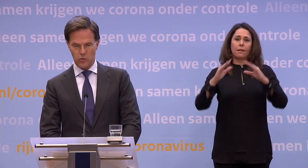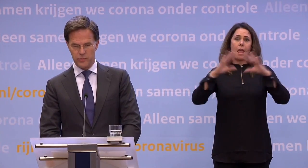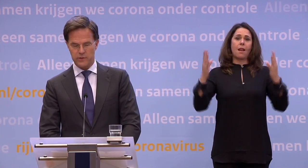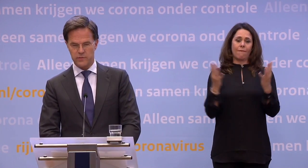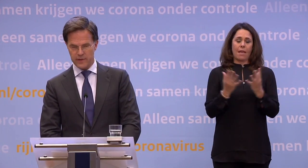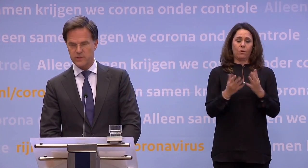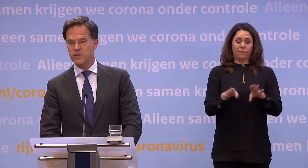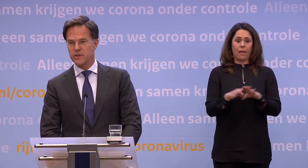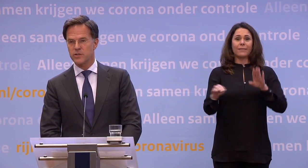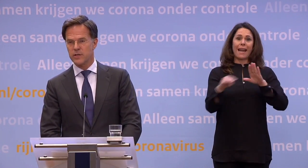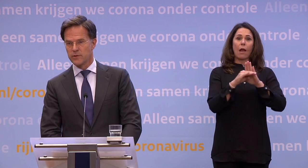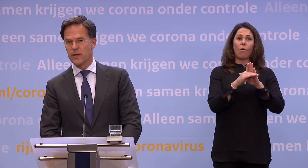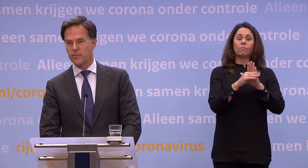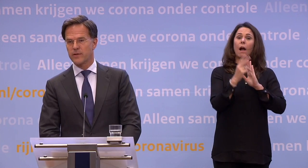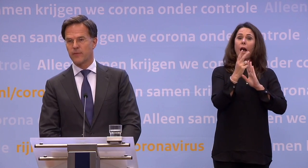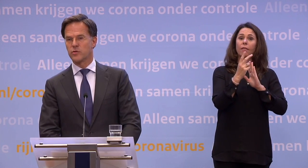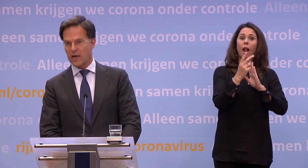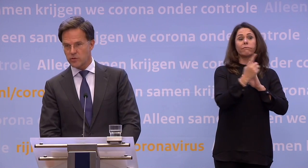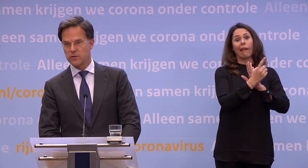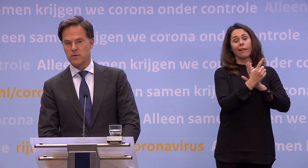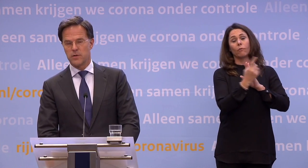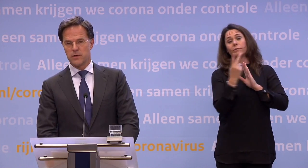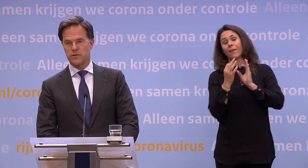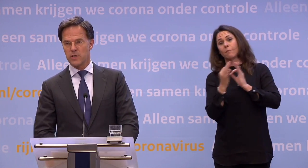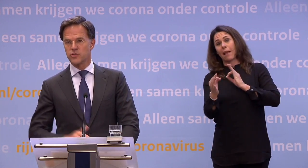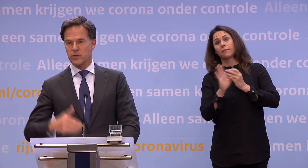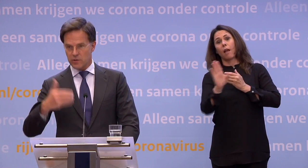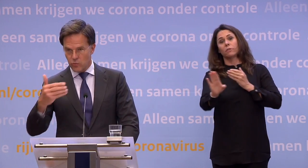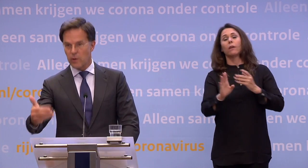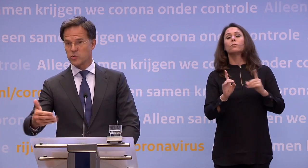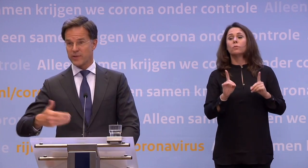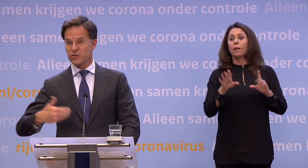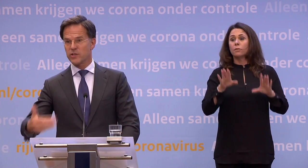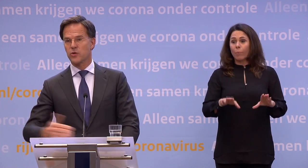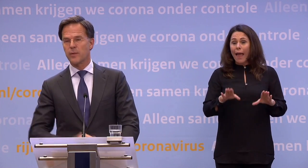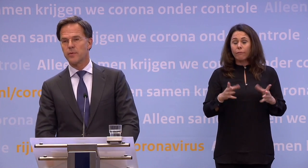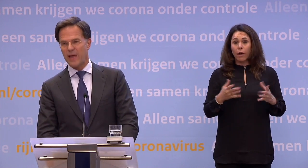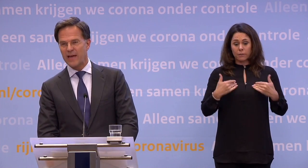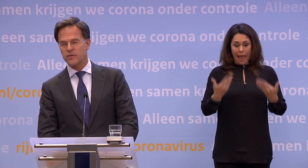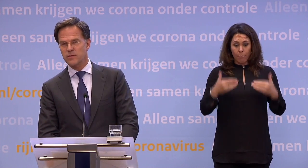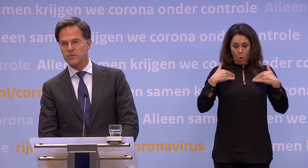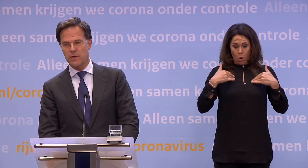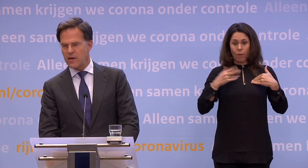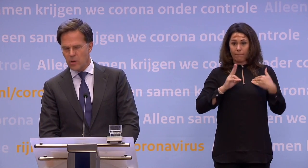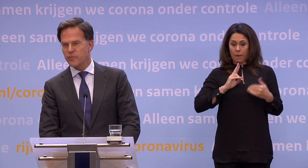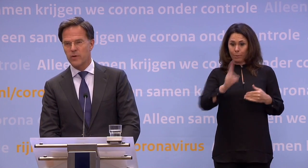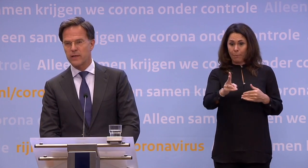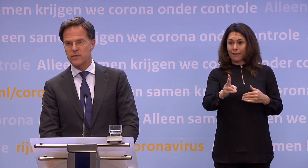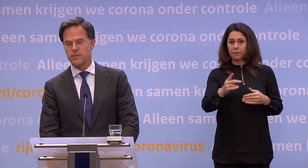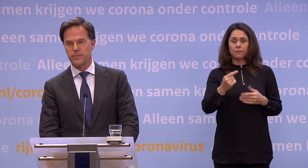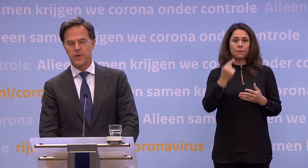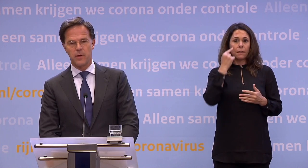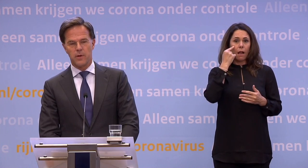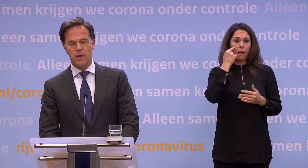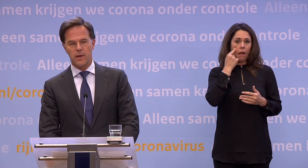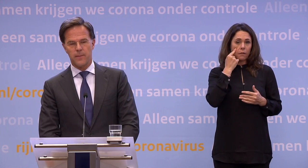is omdat we weten dat als je die anderhalve meter afstand houdt... ...dat de kans dat ik u kan besmetten als ik het zou hebben... ...echt enorm veel kleiner